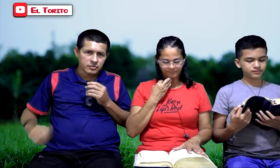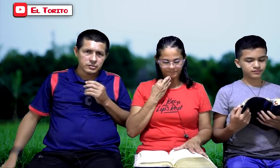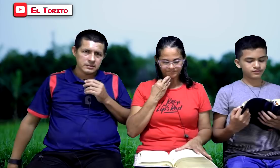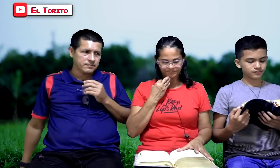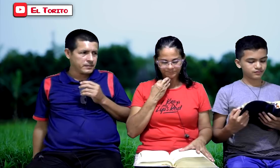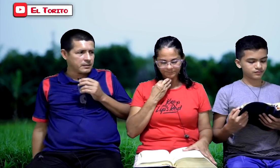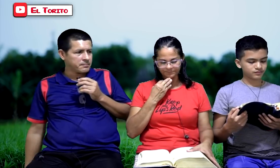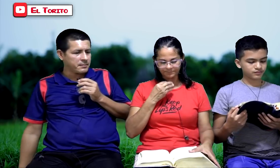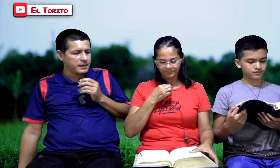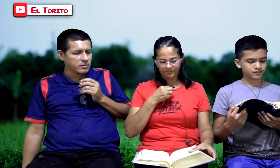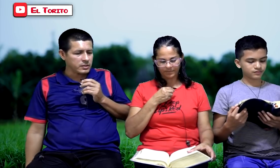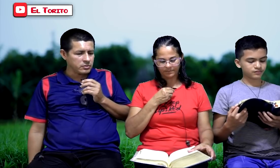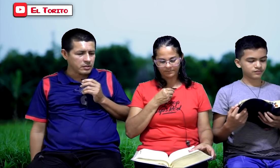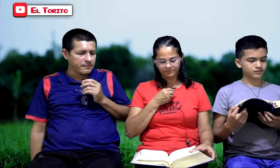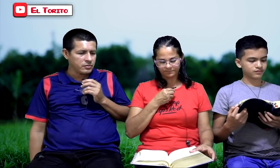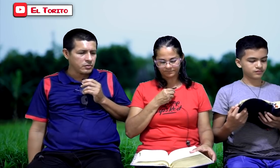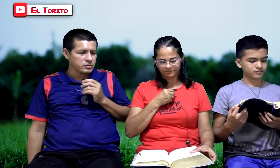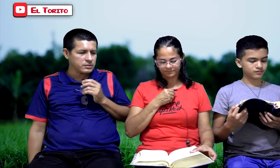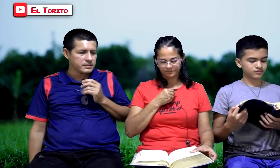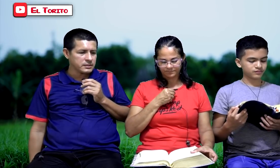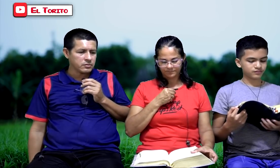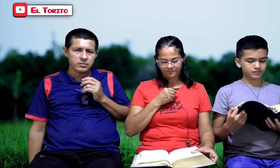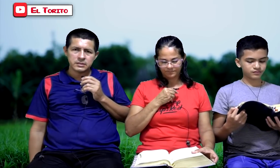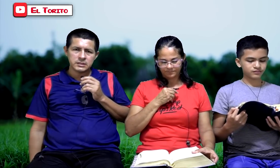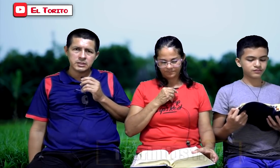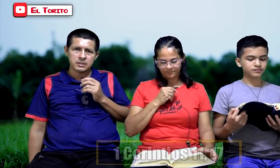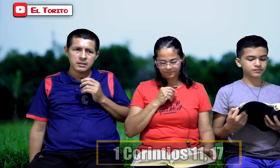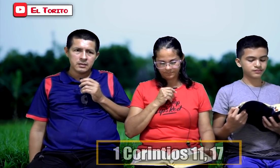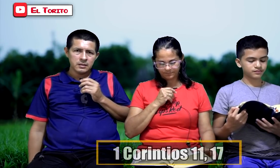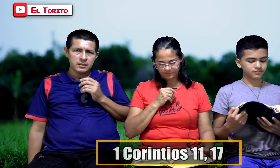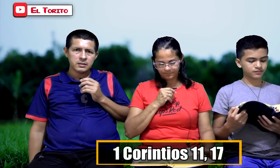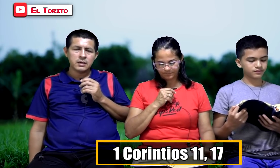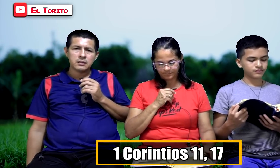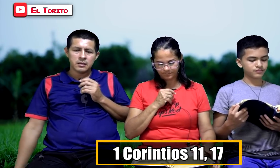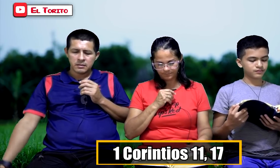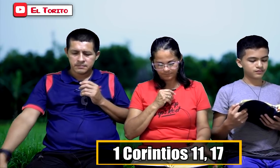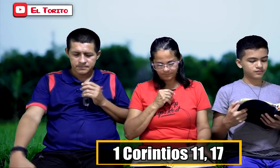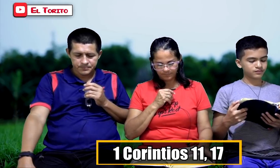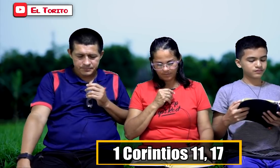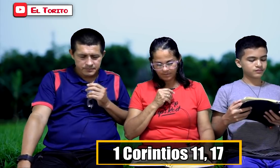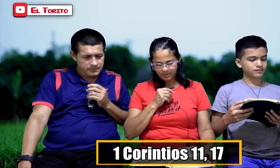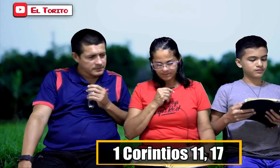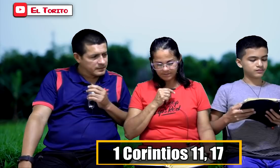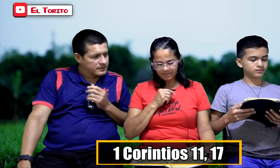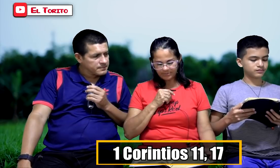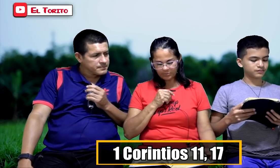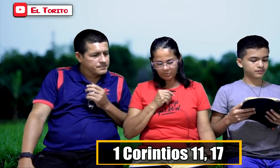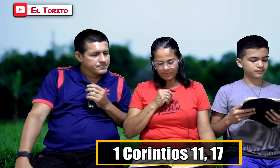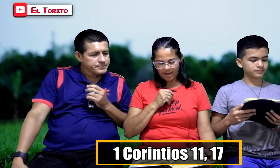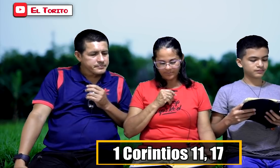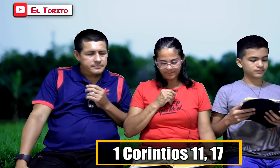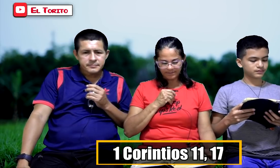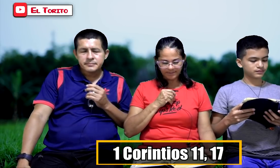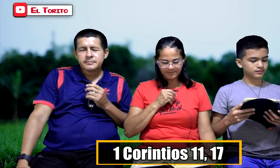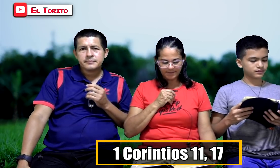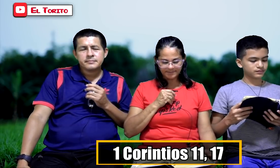Escuchen. Primera de Corintios, capítulo 11, versículo 17 y siguiente. Siguiendo con mis advertencias,